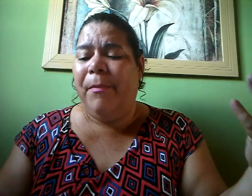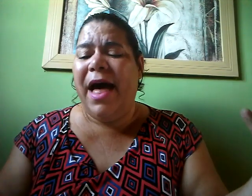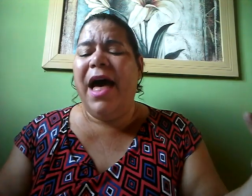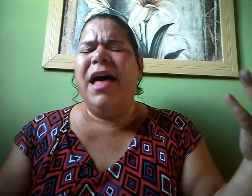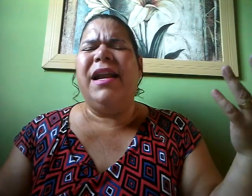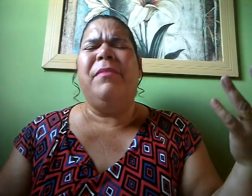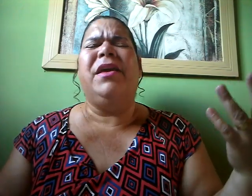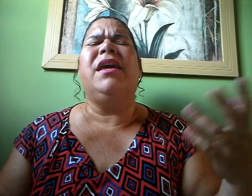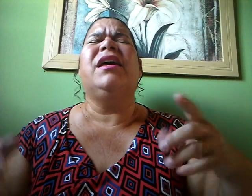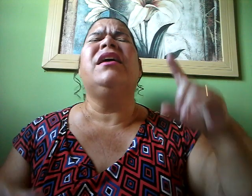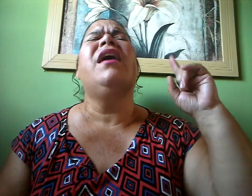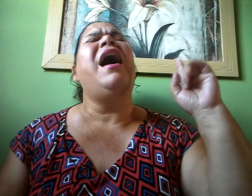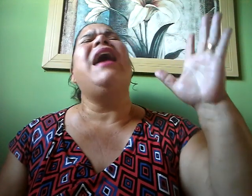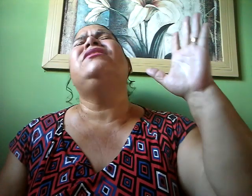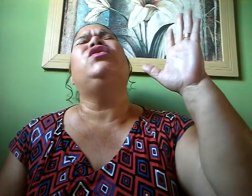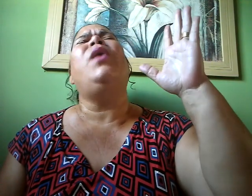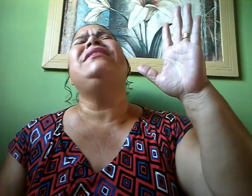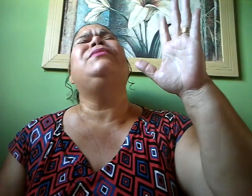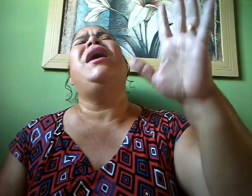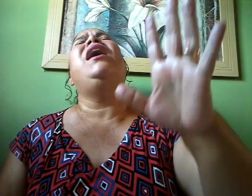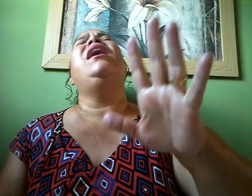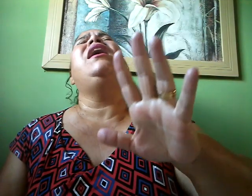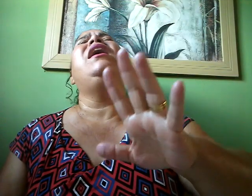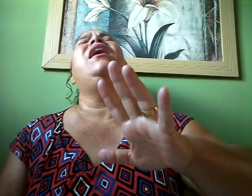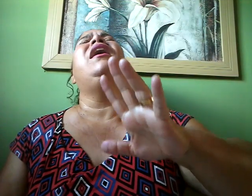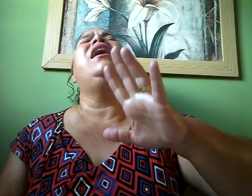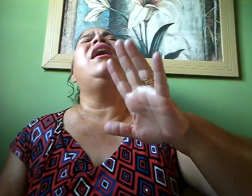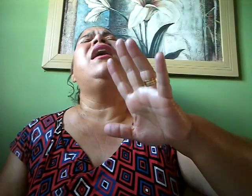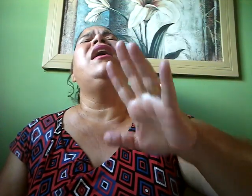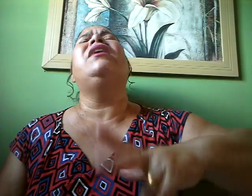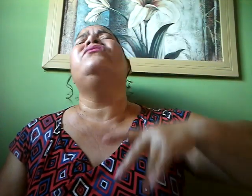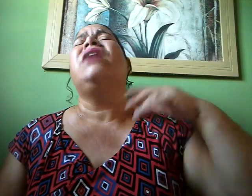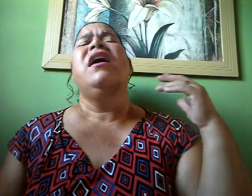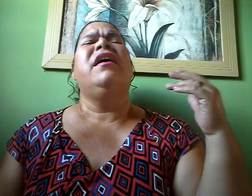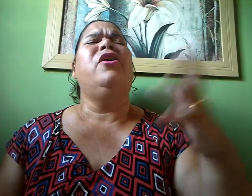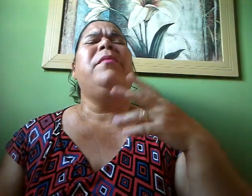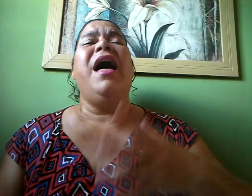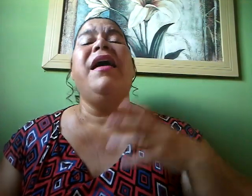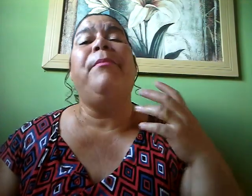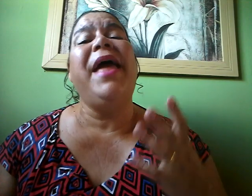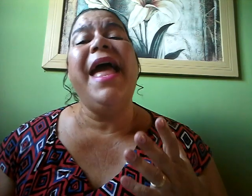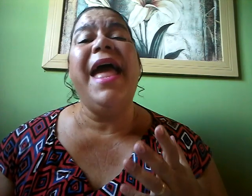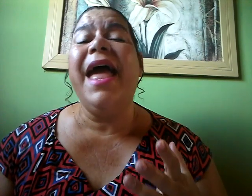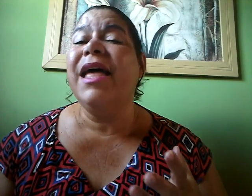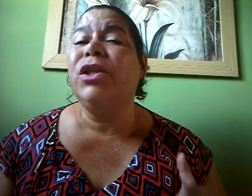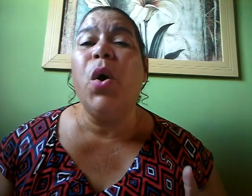para mim mim Estenda tuas mãos Eu me arrependo